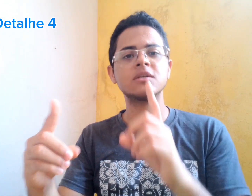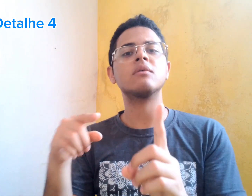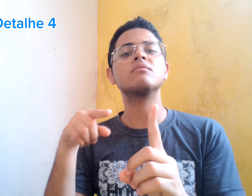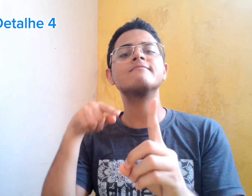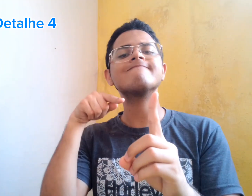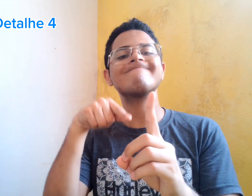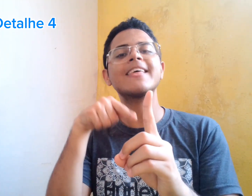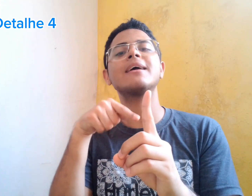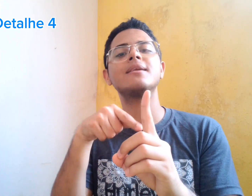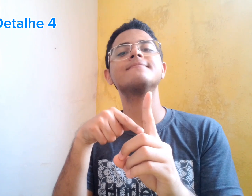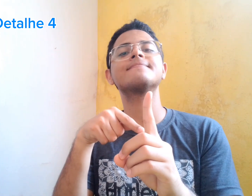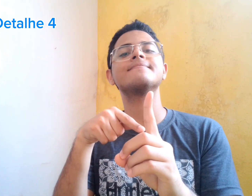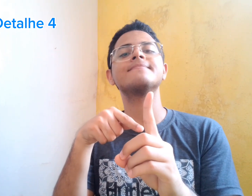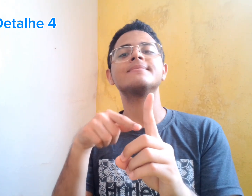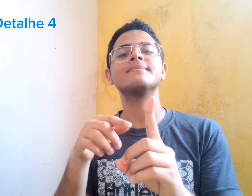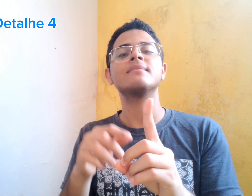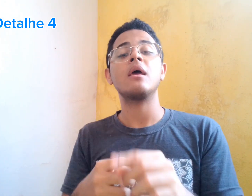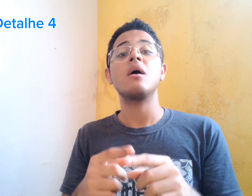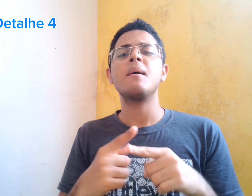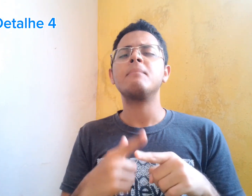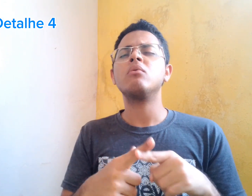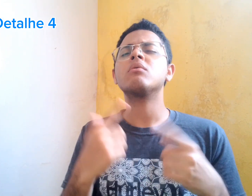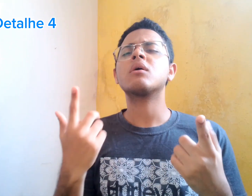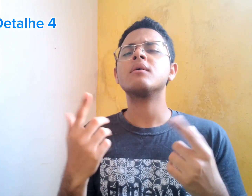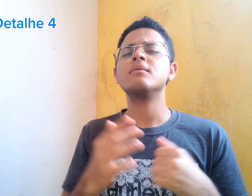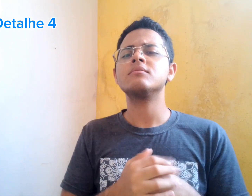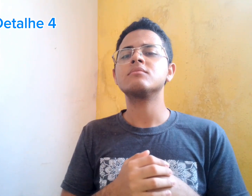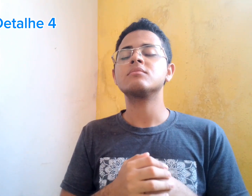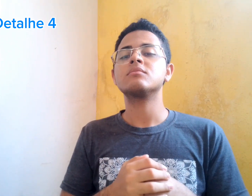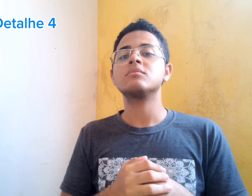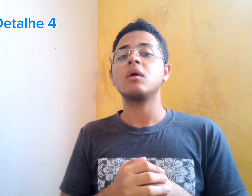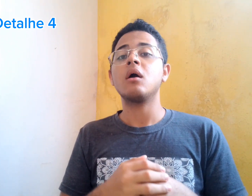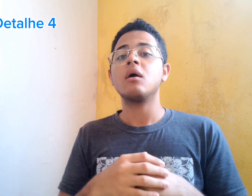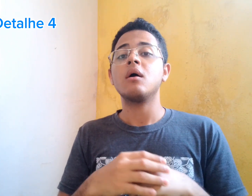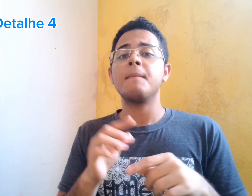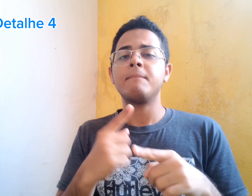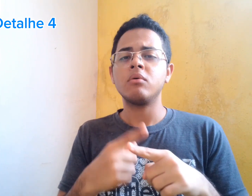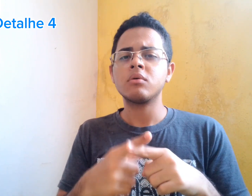Que sentia inveja dela. Mesmo ela com sua deficiência.